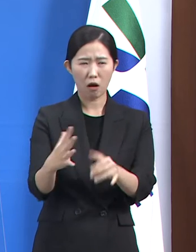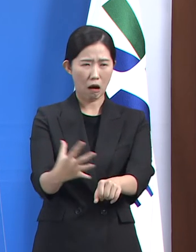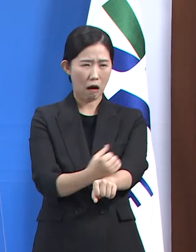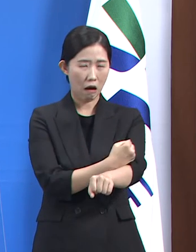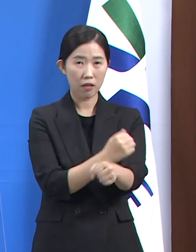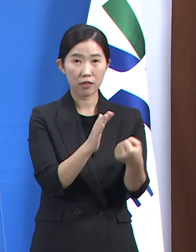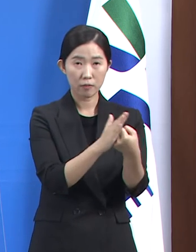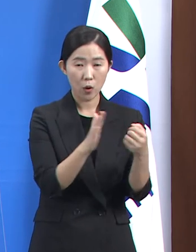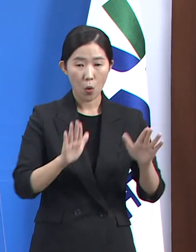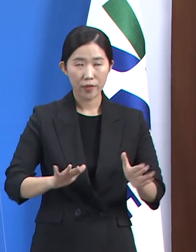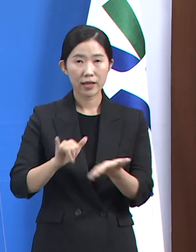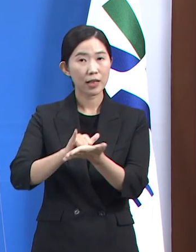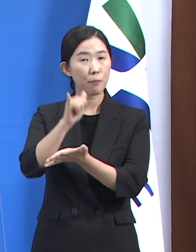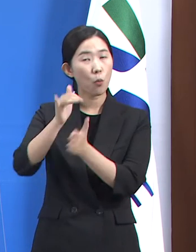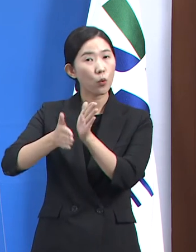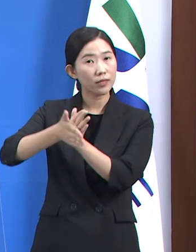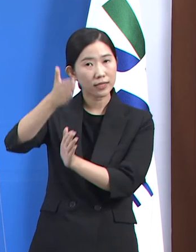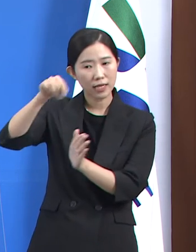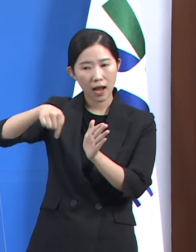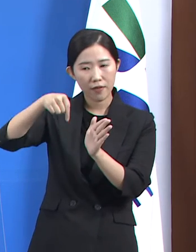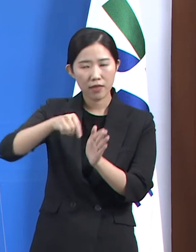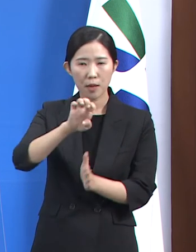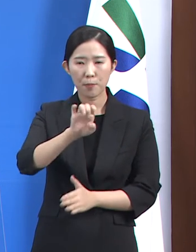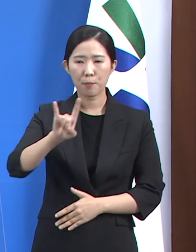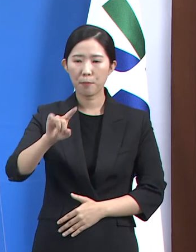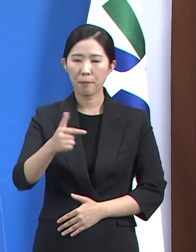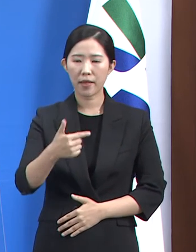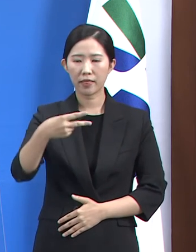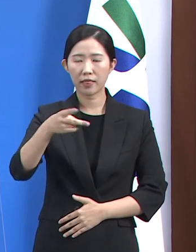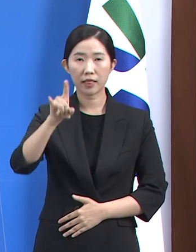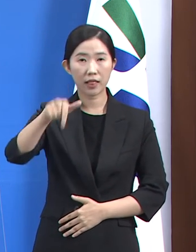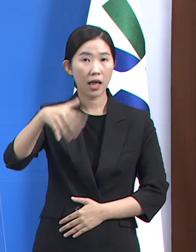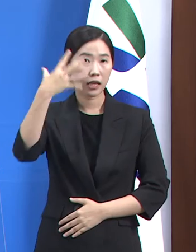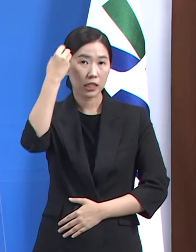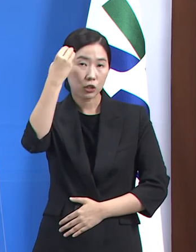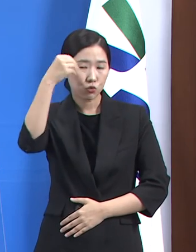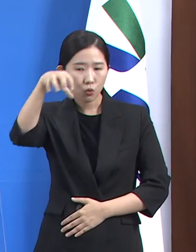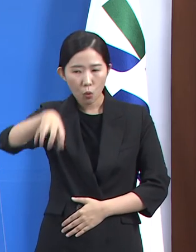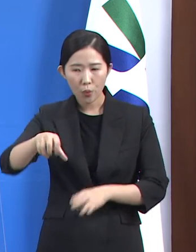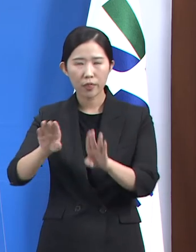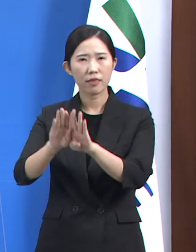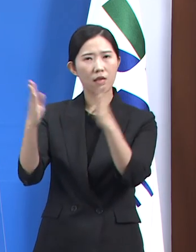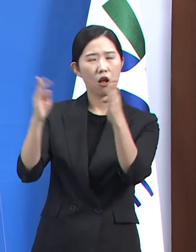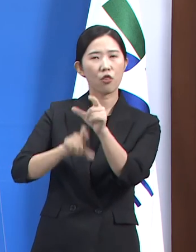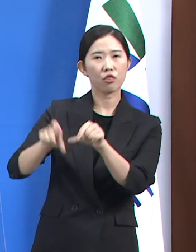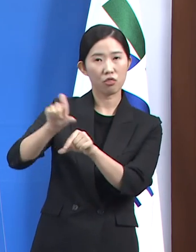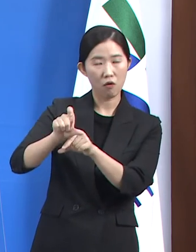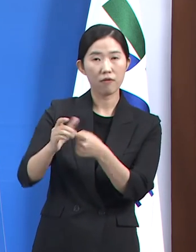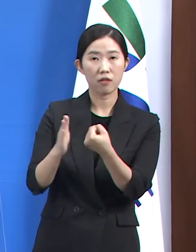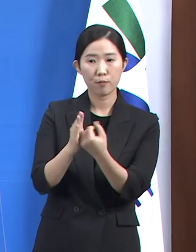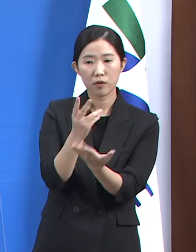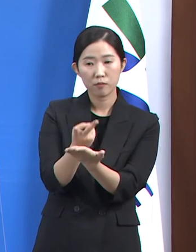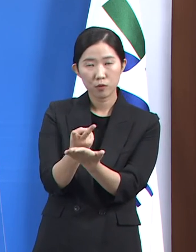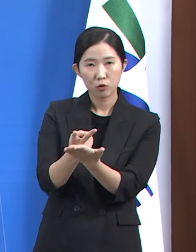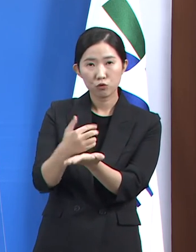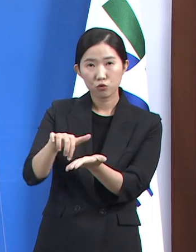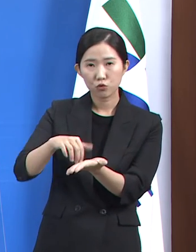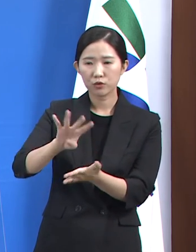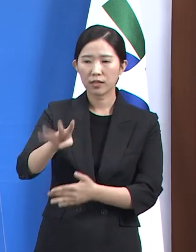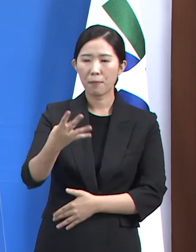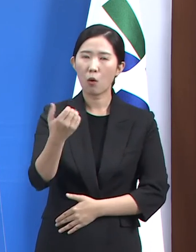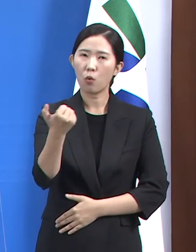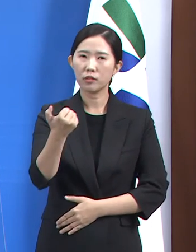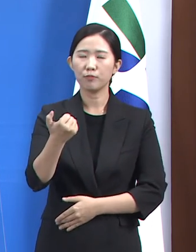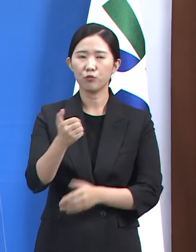오늘 김포시에 소재한 구 펜택 기숙사들 생활치료센터로 개소하여 450병상을 추가로 확보하였습니다.